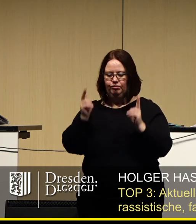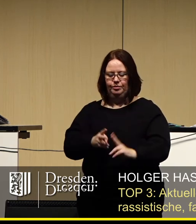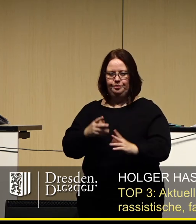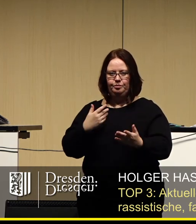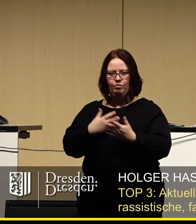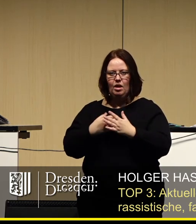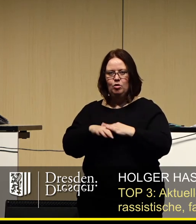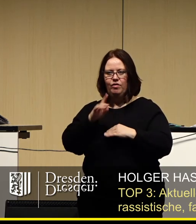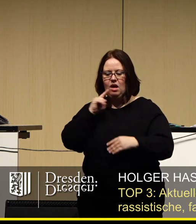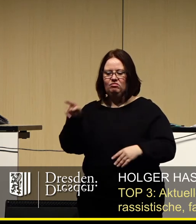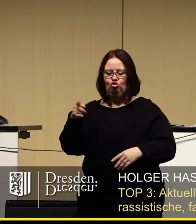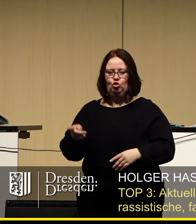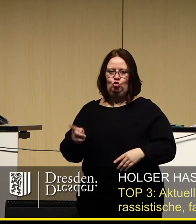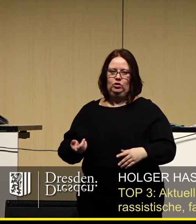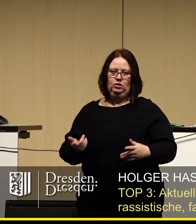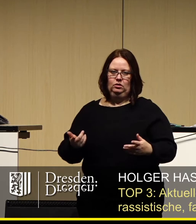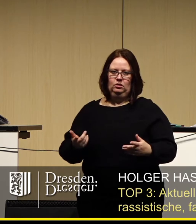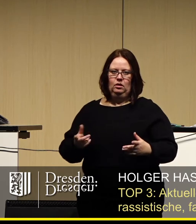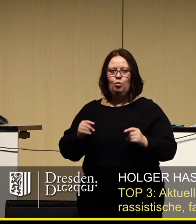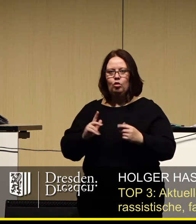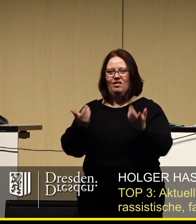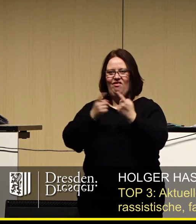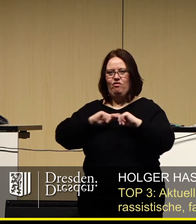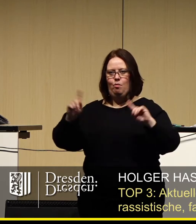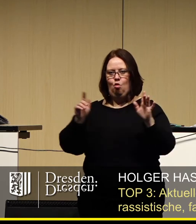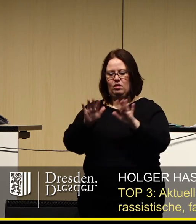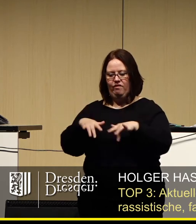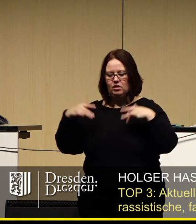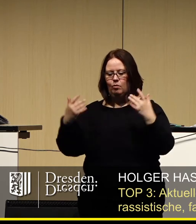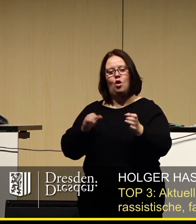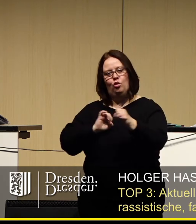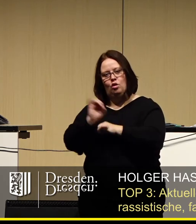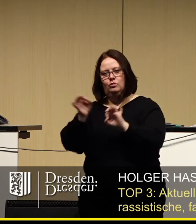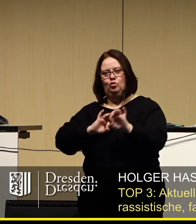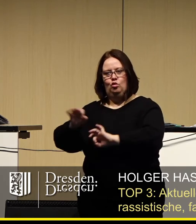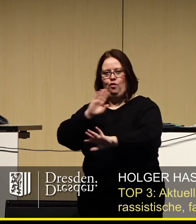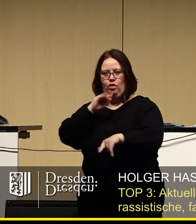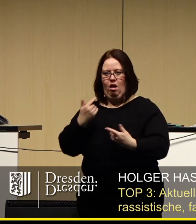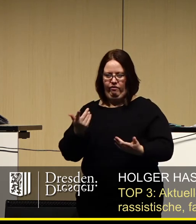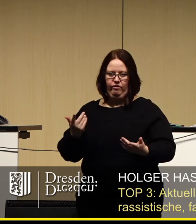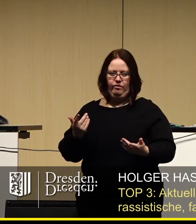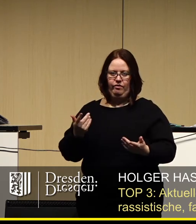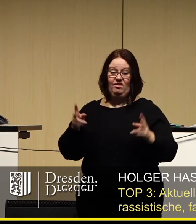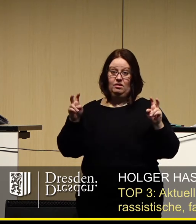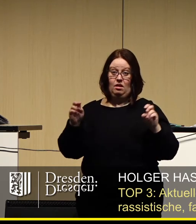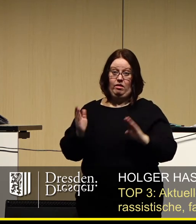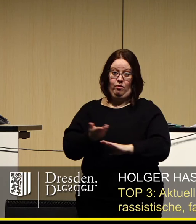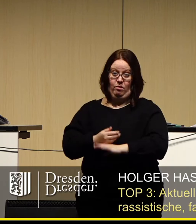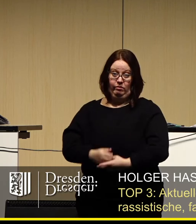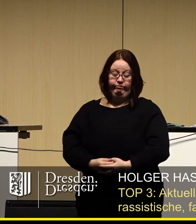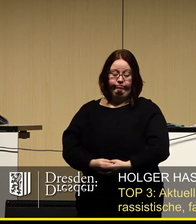dieser den schwarzen Peter zuschiebt. Dass eine verbotene Versammlung dann doch durchgeführt werden kann. Zitat Ende.